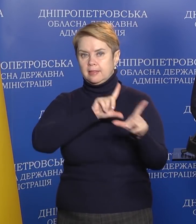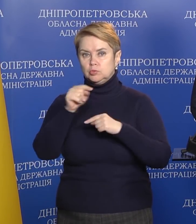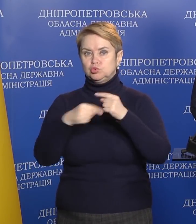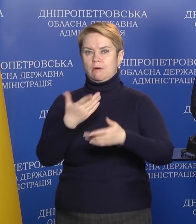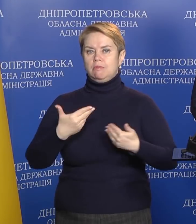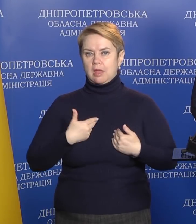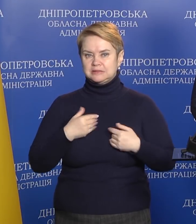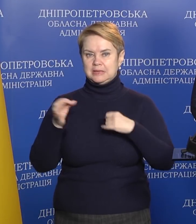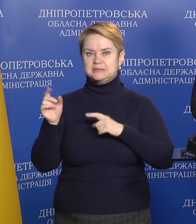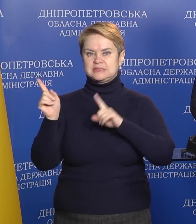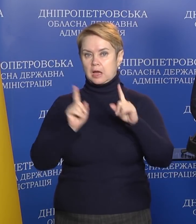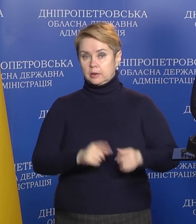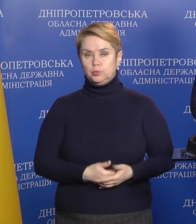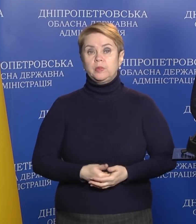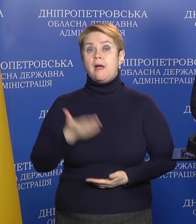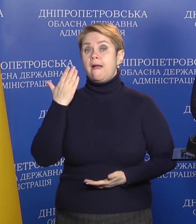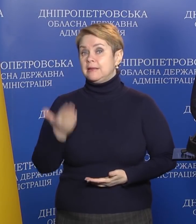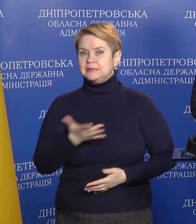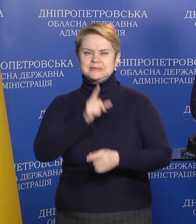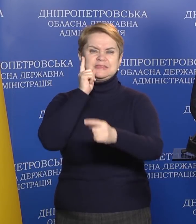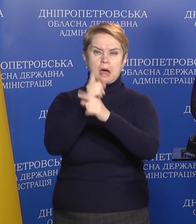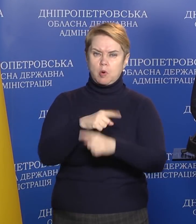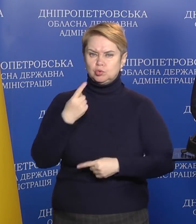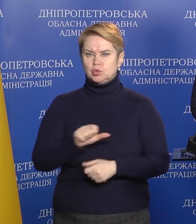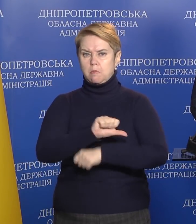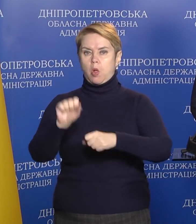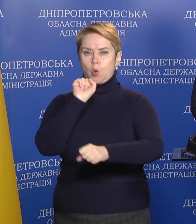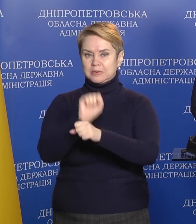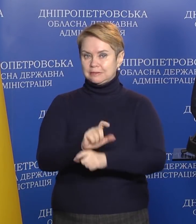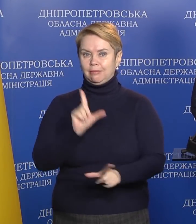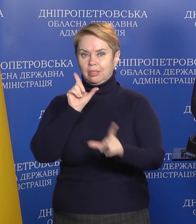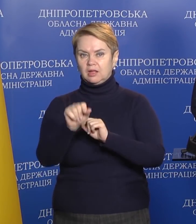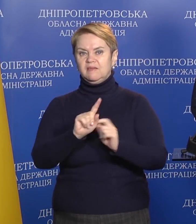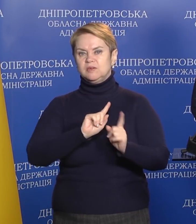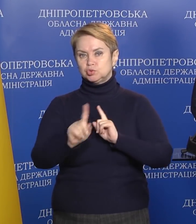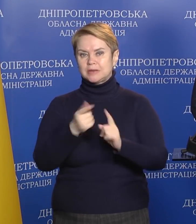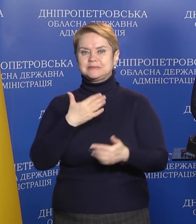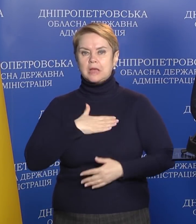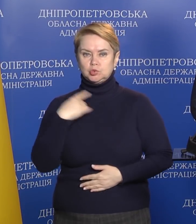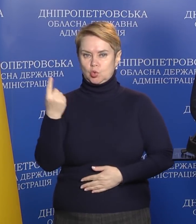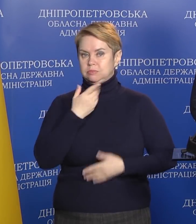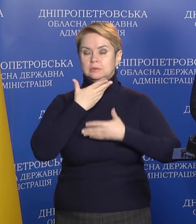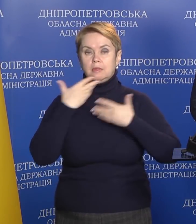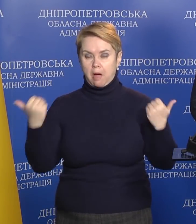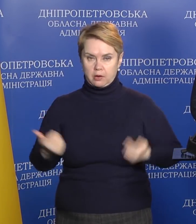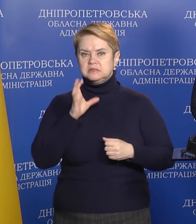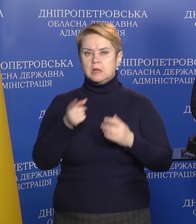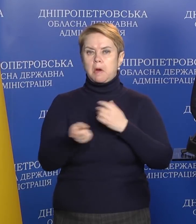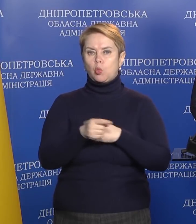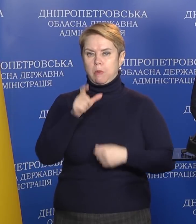через нас на Західну Україну. Будь-яких заборон через блокпости, їхати, виїжджати з нашої області немає.